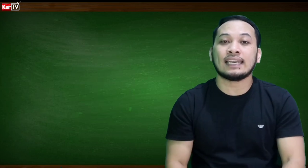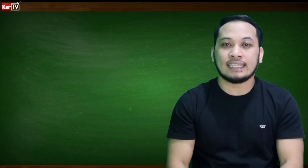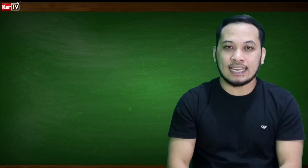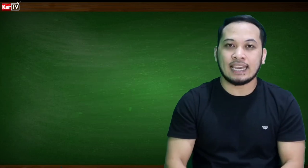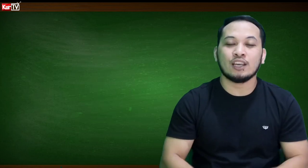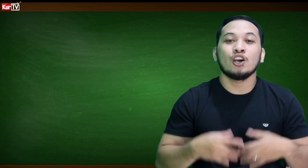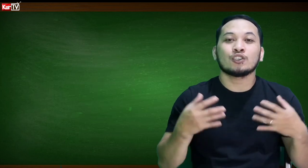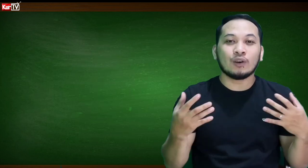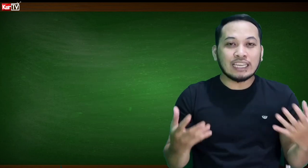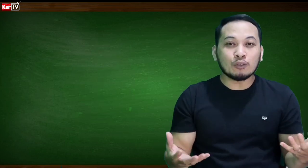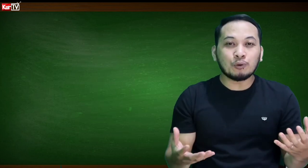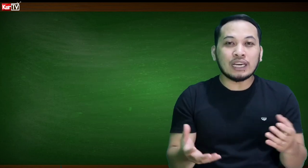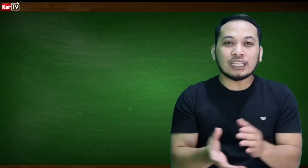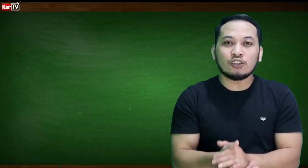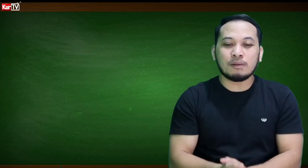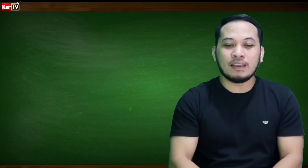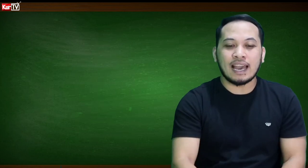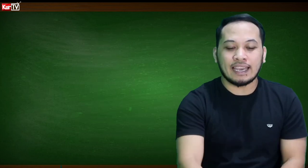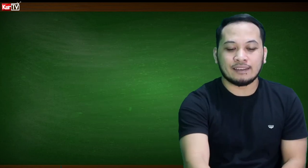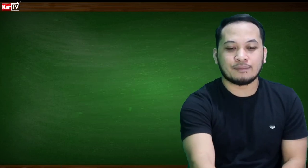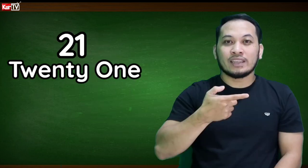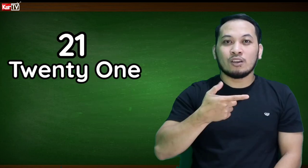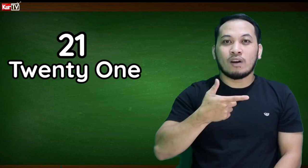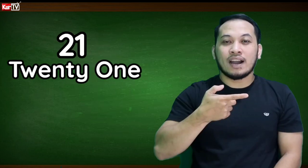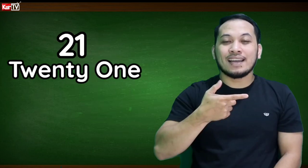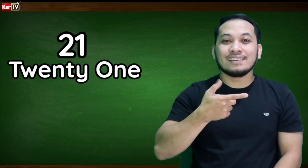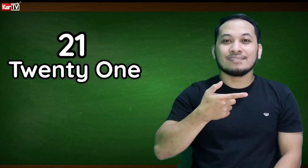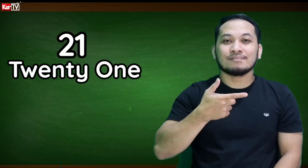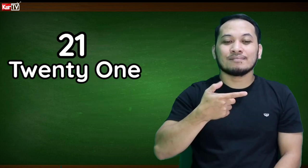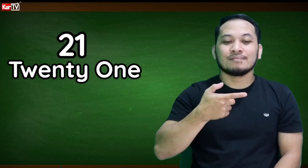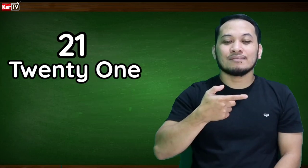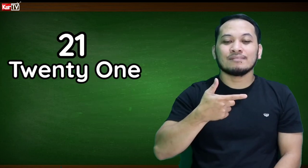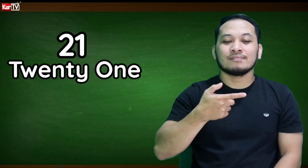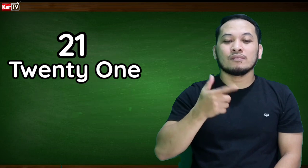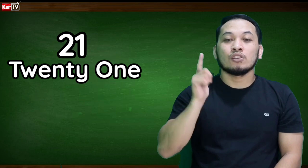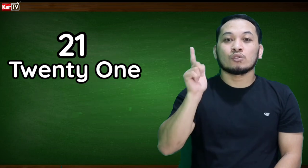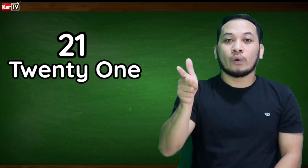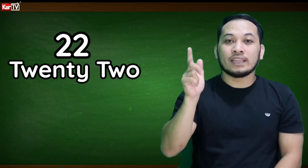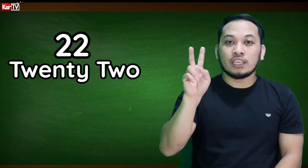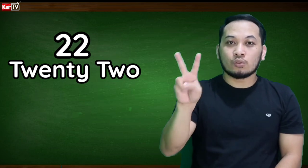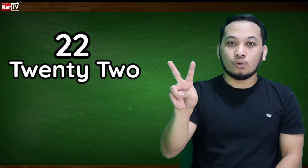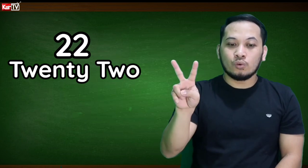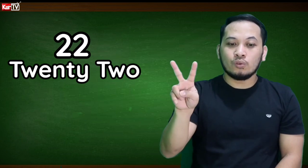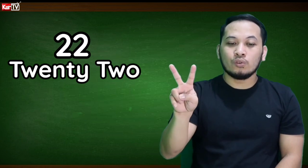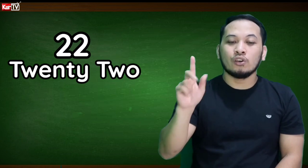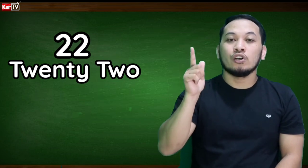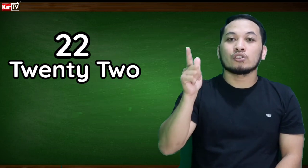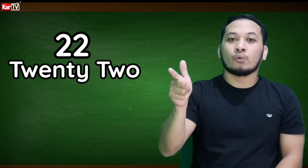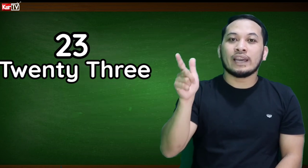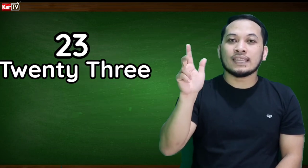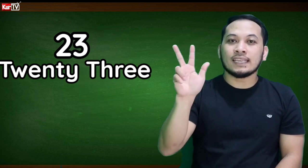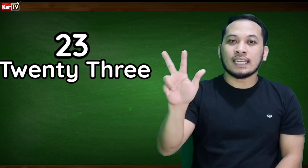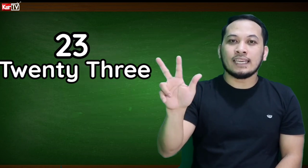99. So, ganito po natin yung bibilangin. 21, 22, 23,